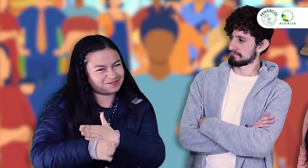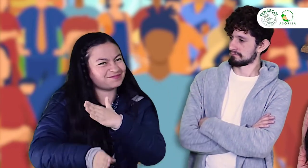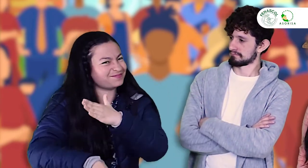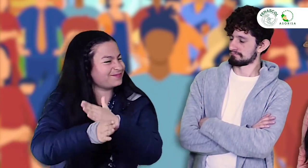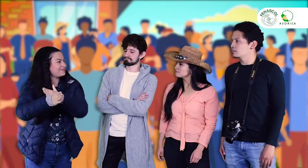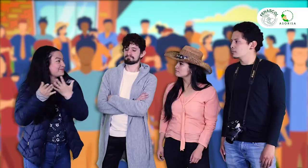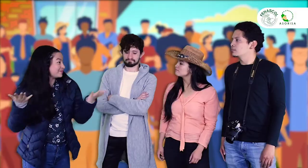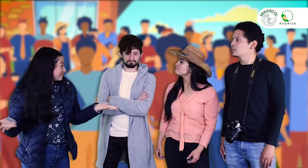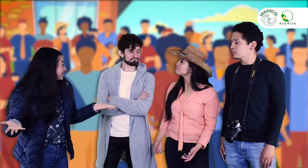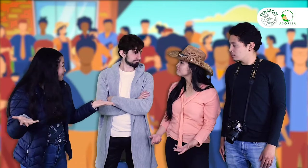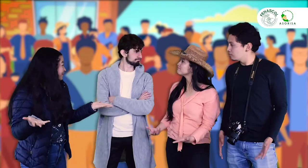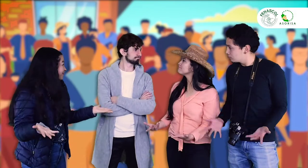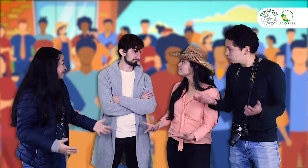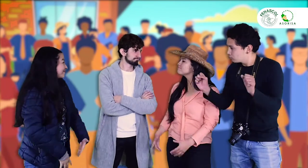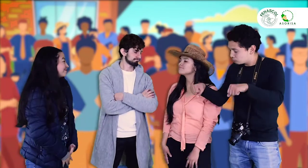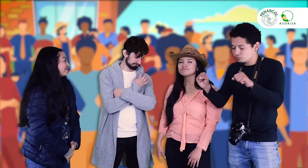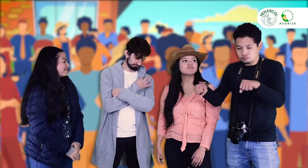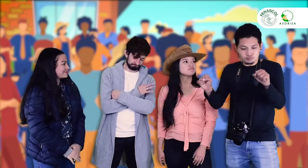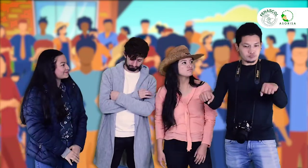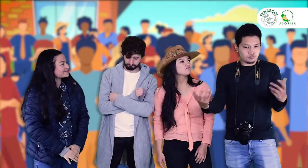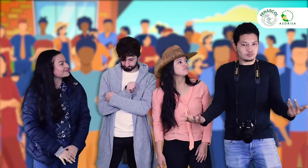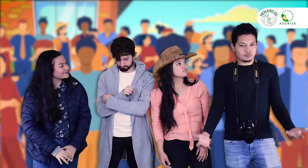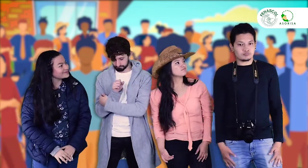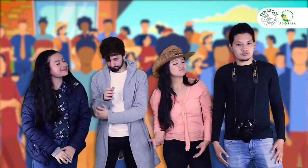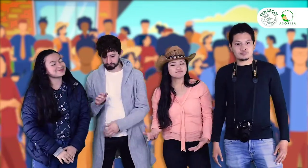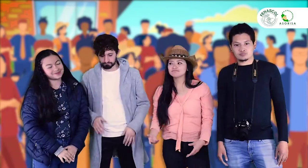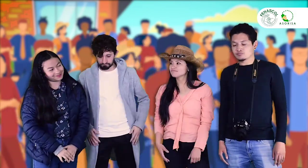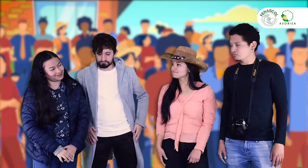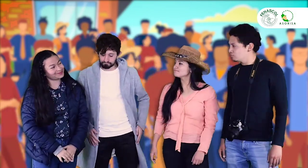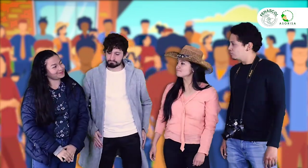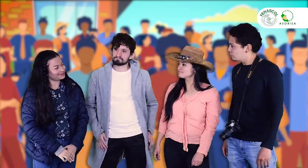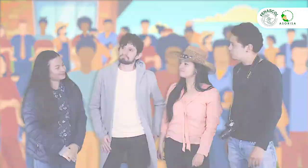seguir con eso. Así es. Sí, sí, claro. Gracias.